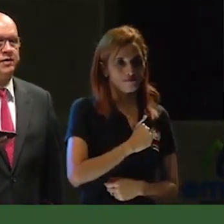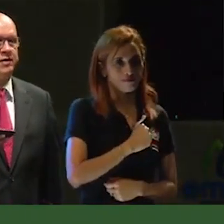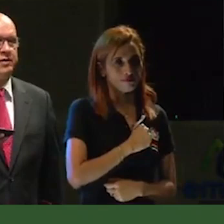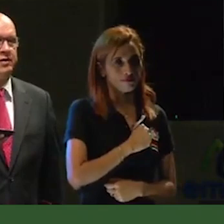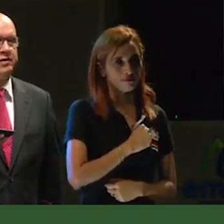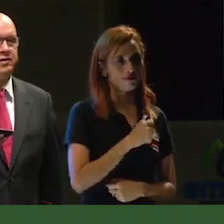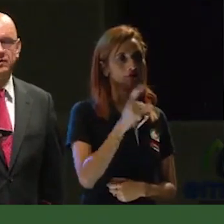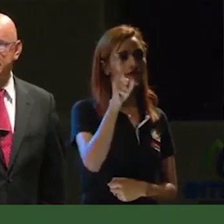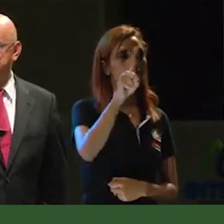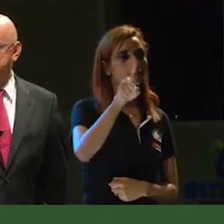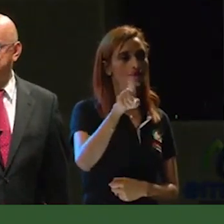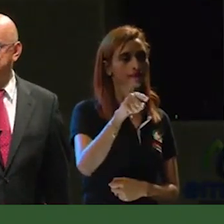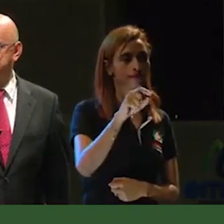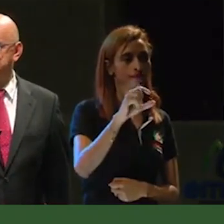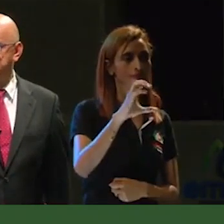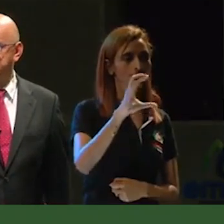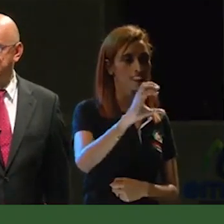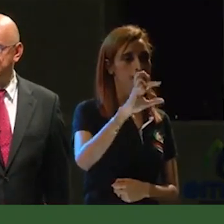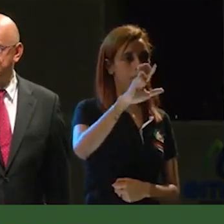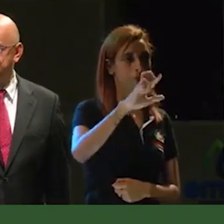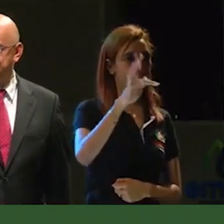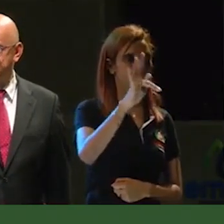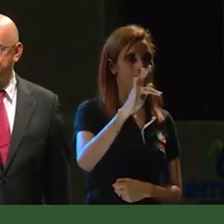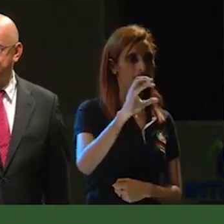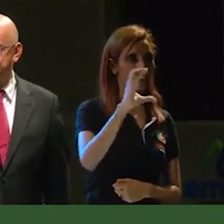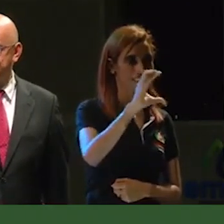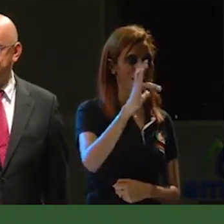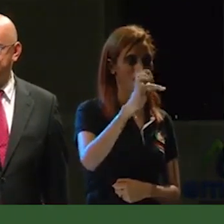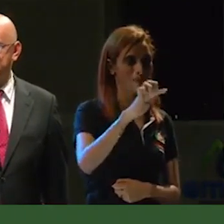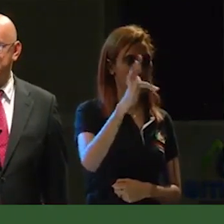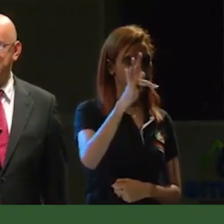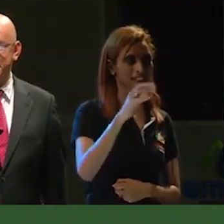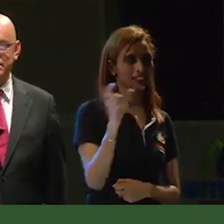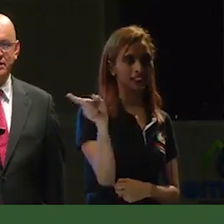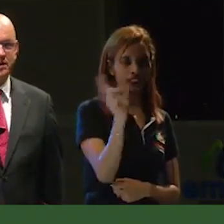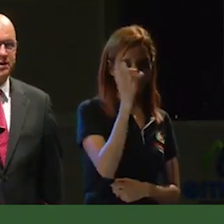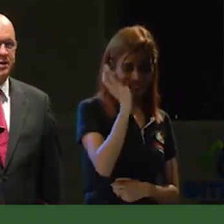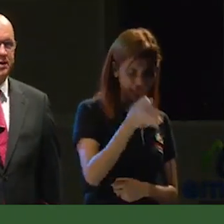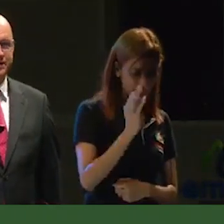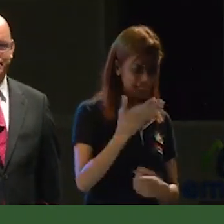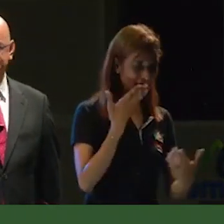llama CPT. Y que saca la cara siempre por el municipio de Calarcá.